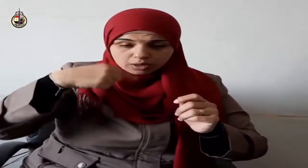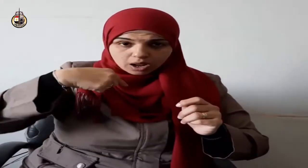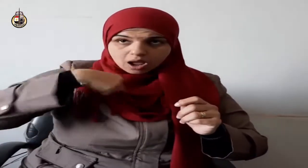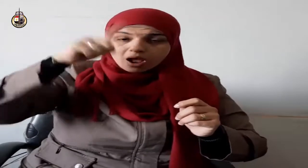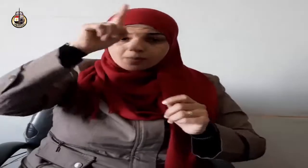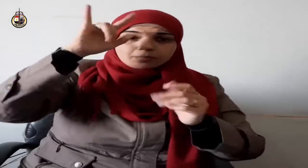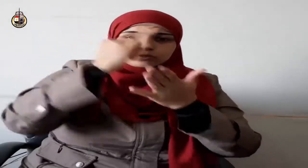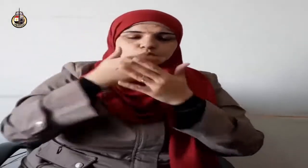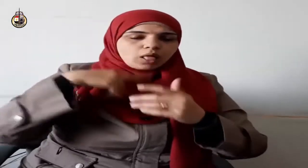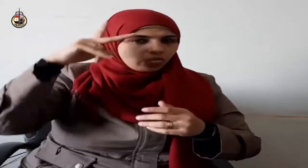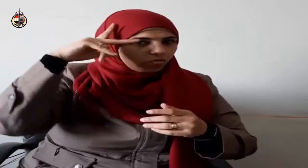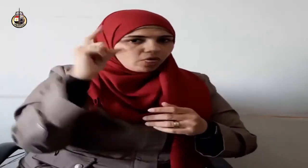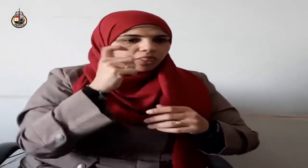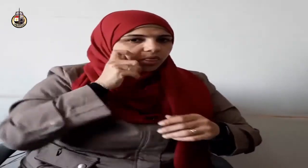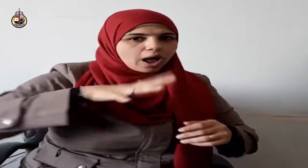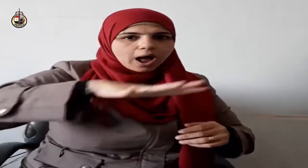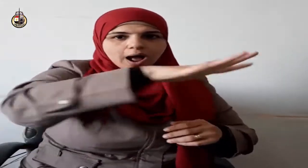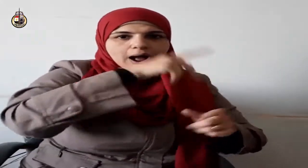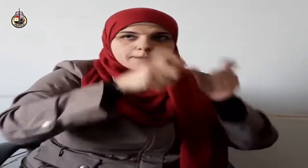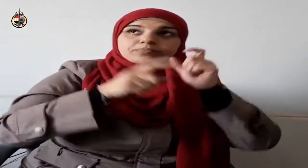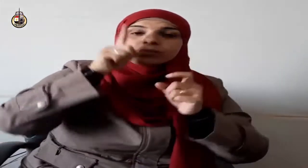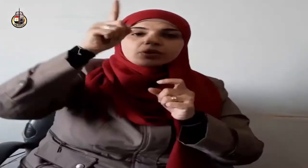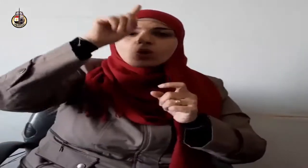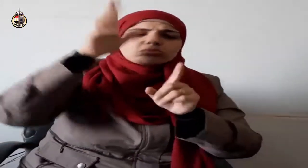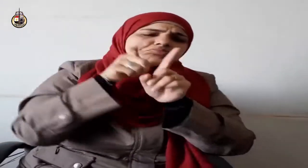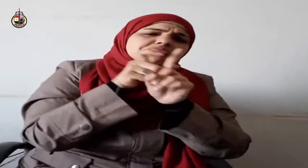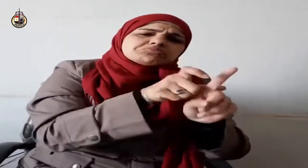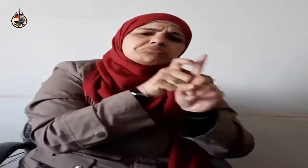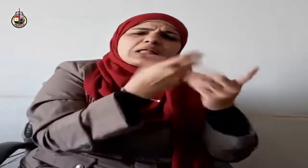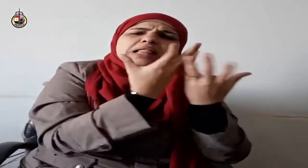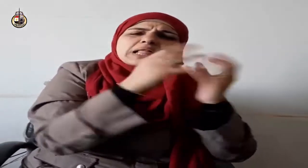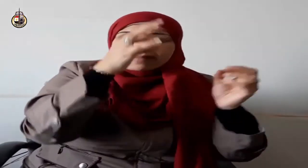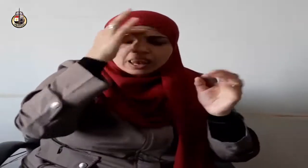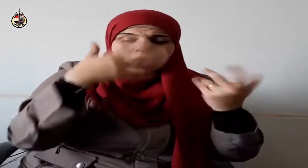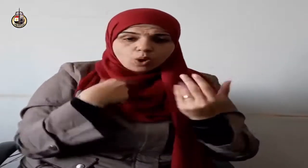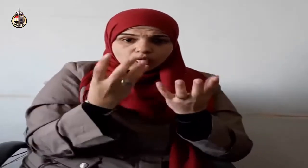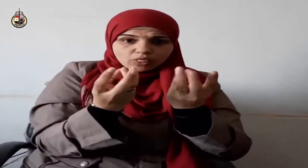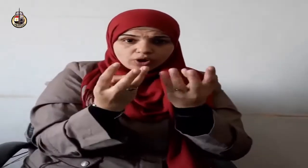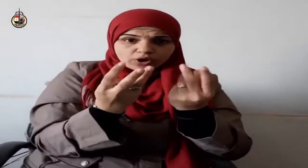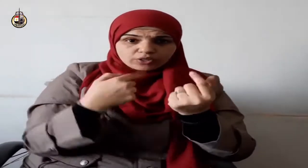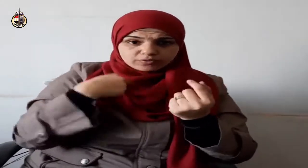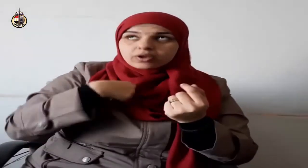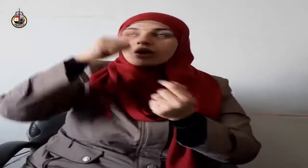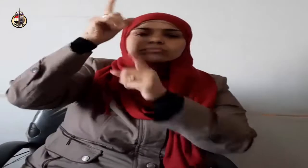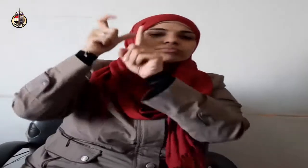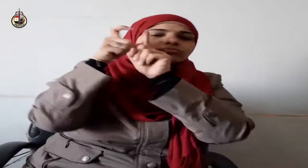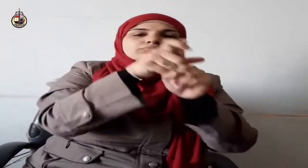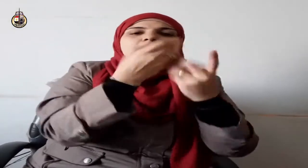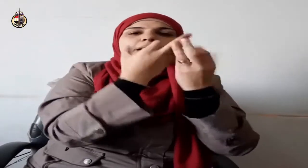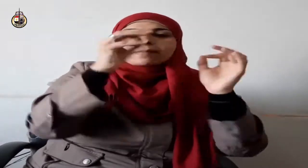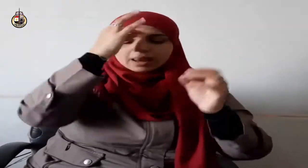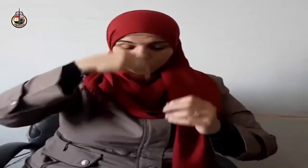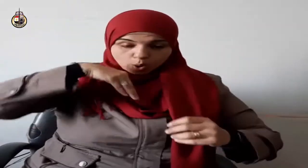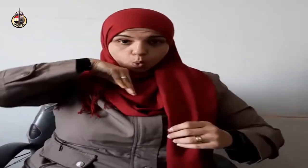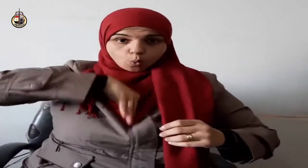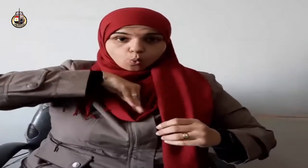في معية الله عز وجل بذكر الله تعالى حيث يقول سبحانه